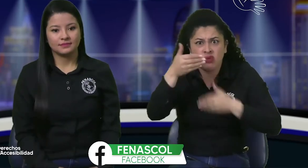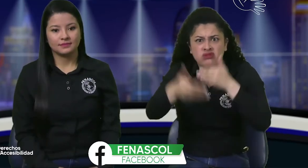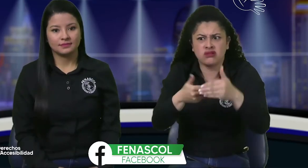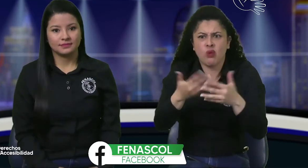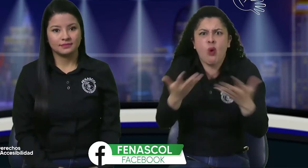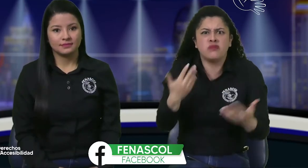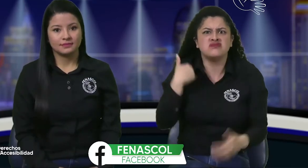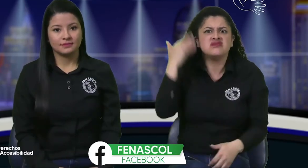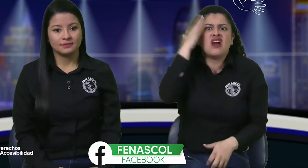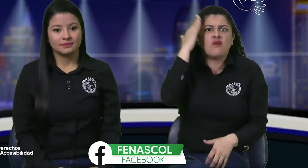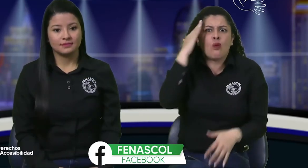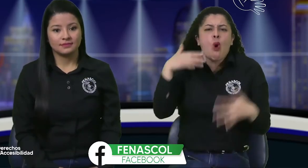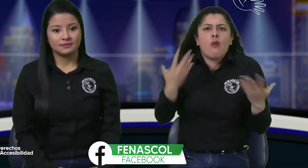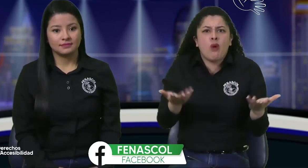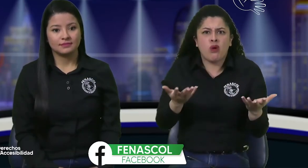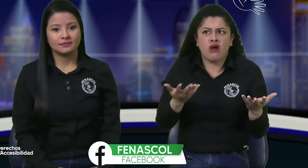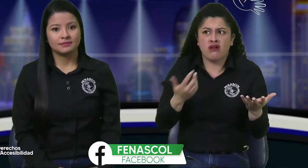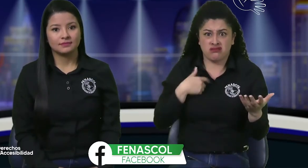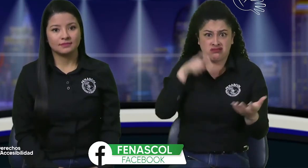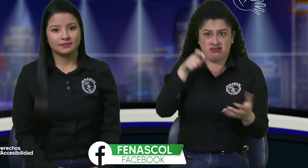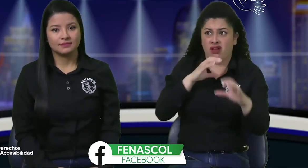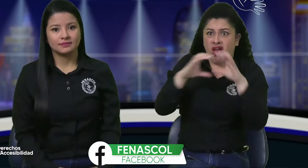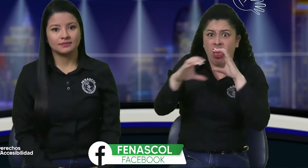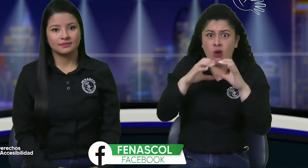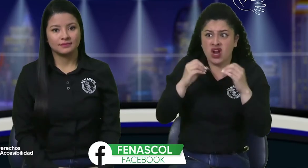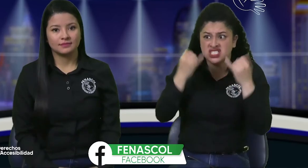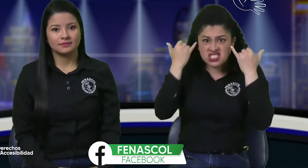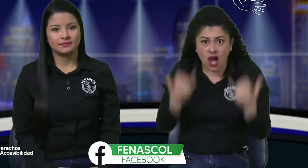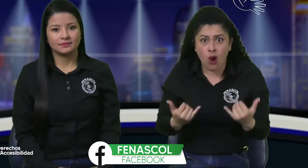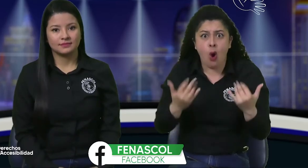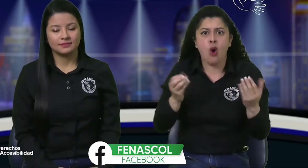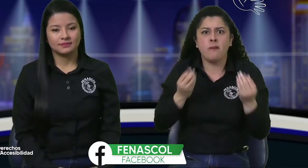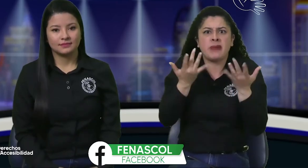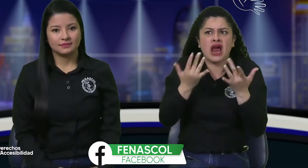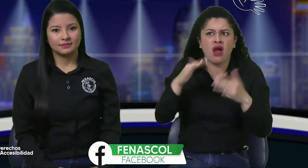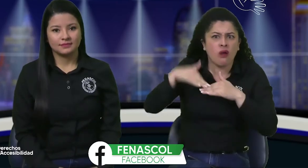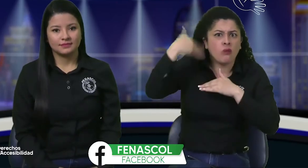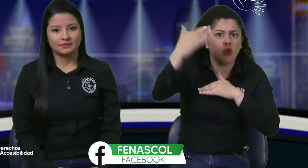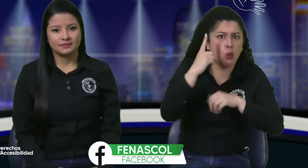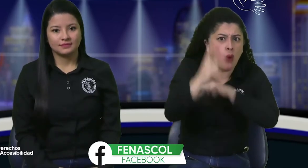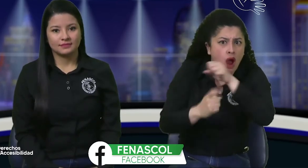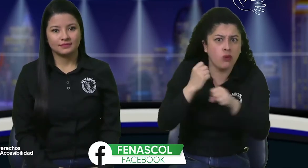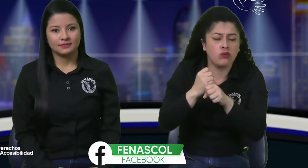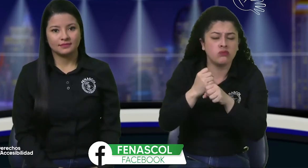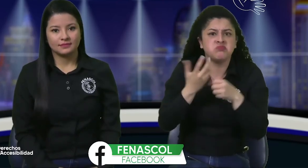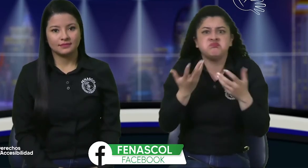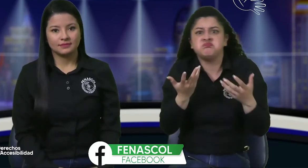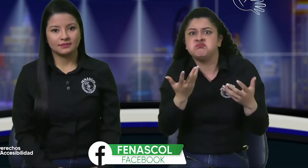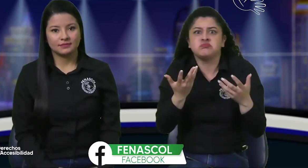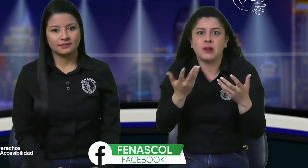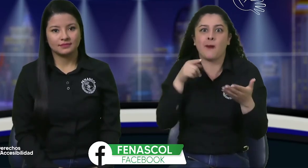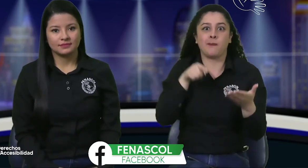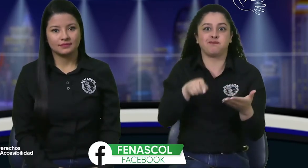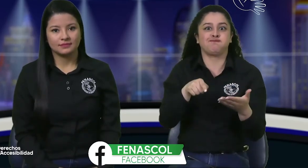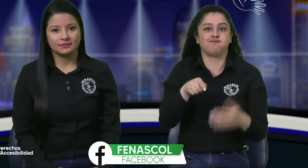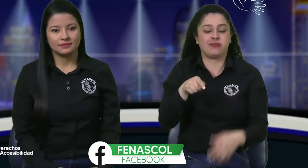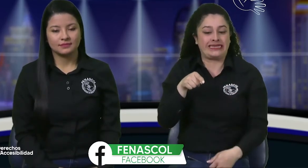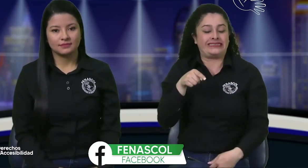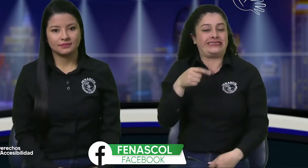tienen todo, o sea, este proceso es accesible para las personas sordas. Se pueden comunicar de una vez, o nos toca esperar un